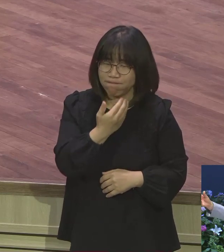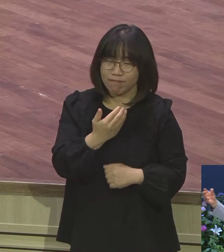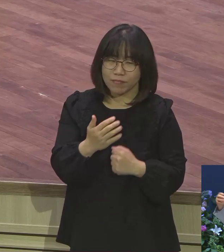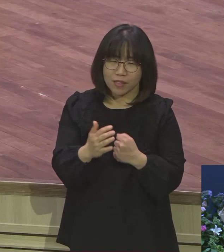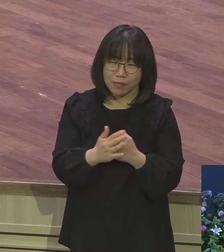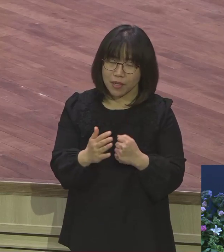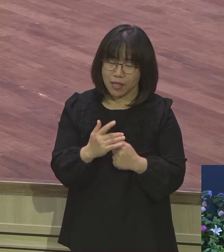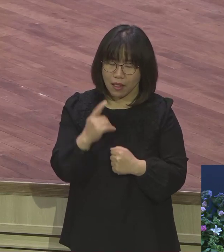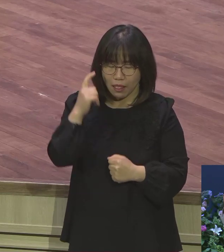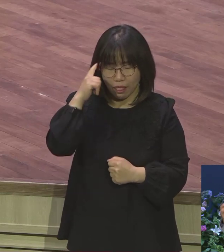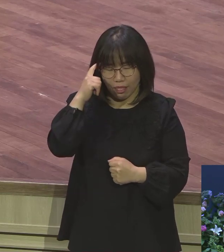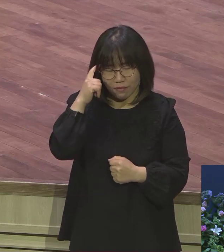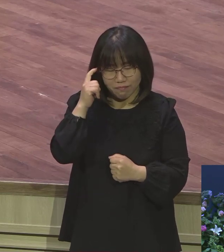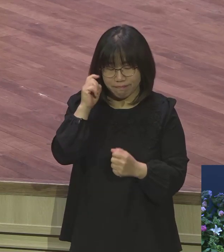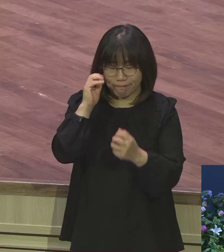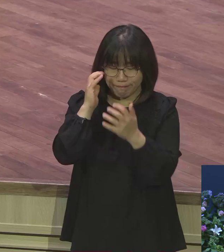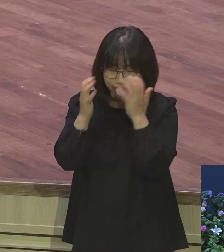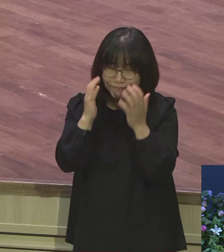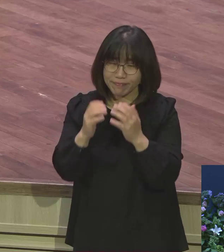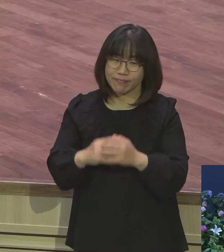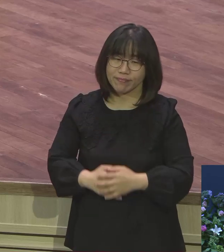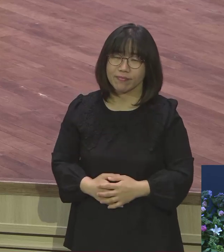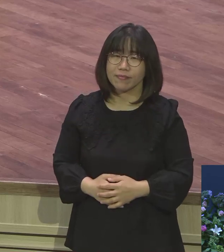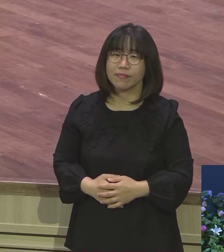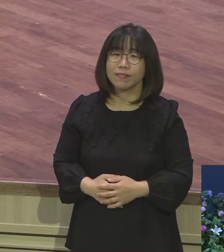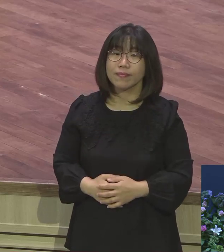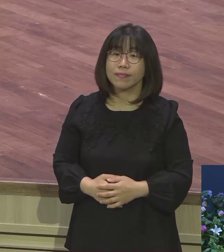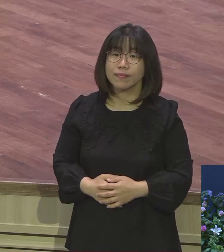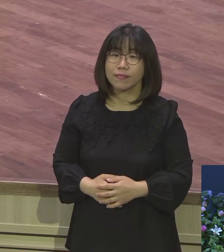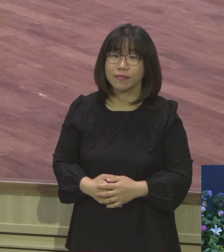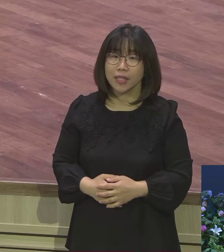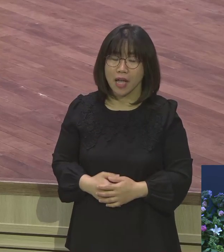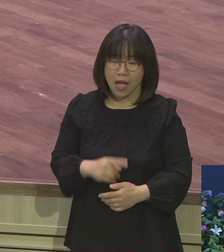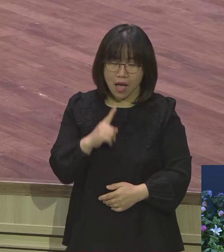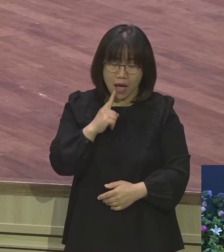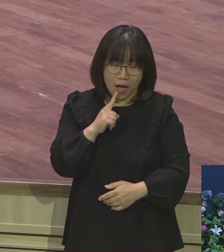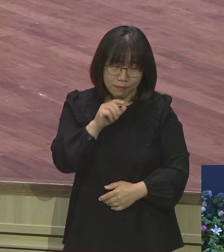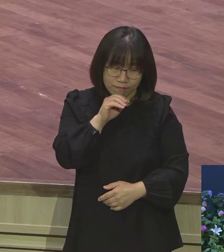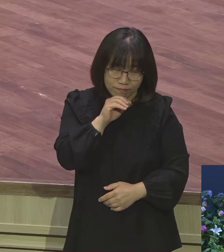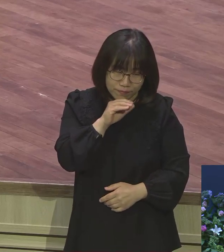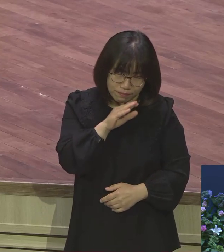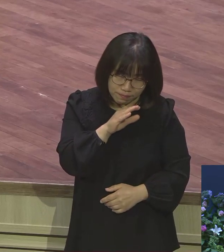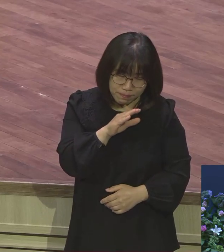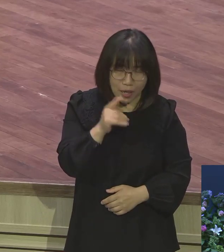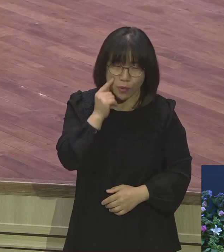생각이 복잡하니까. 이 부르치를 못하는 건 전도를 못하는 겁니다. 지금.